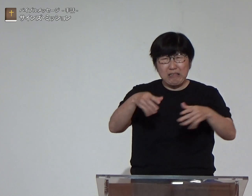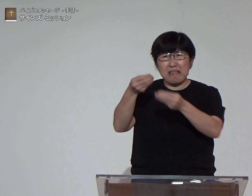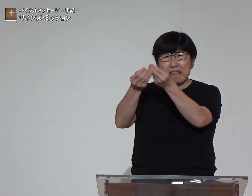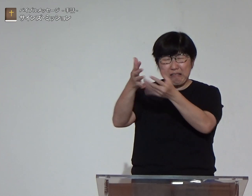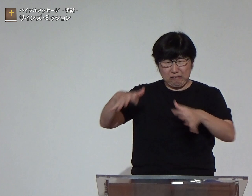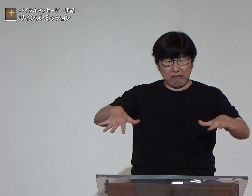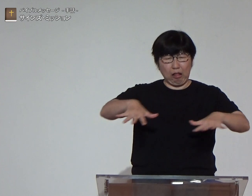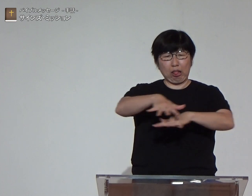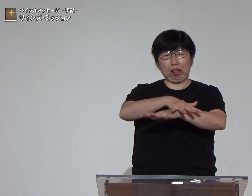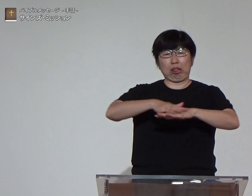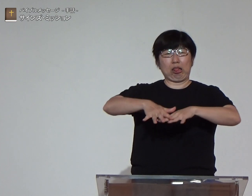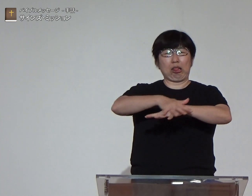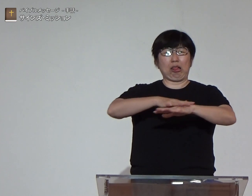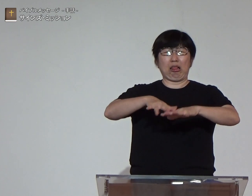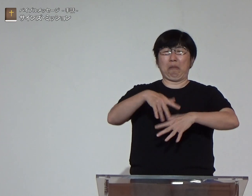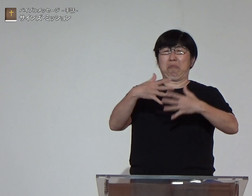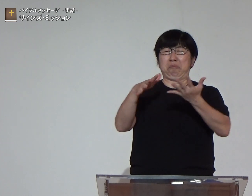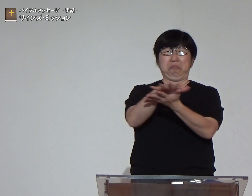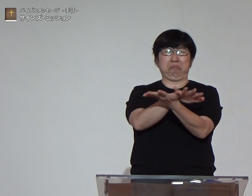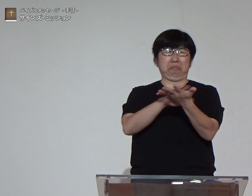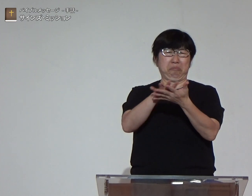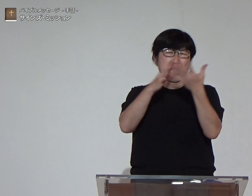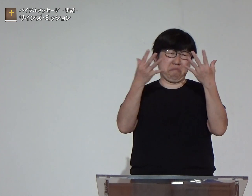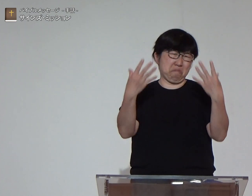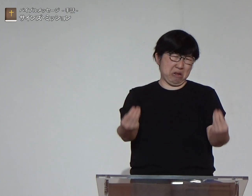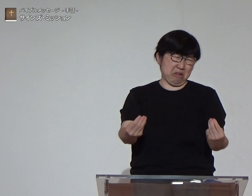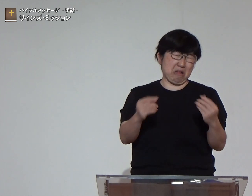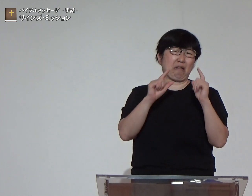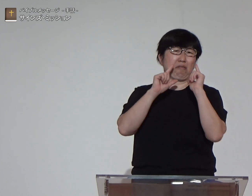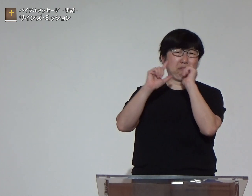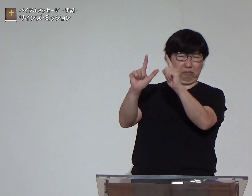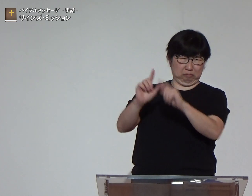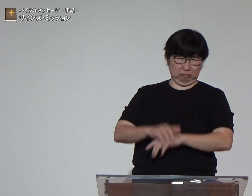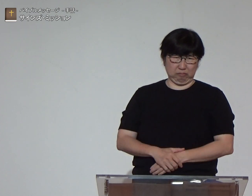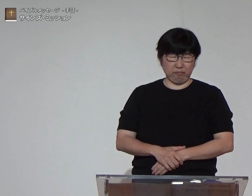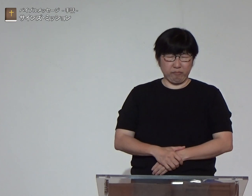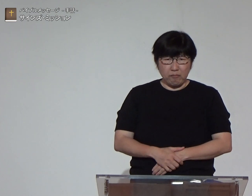彼らの捧げる生贄と混ぜてしまったという報告